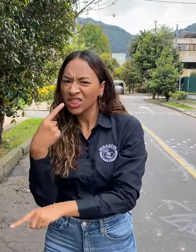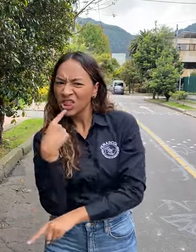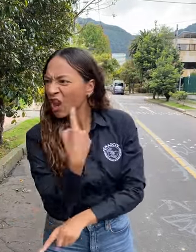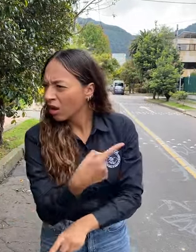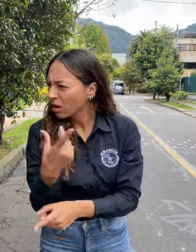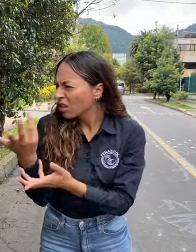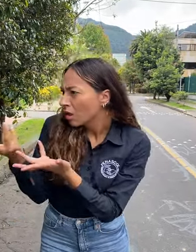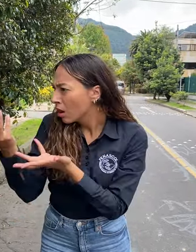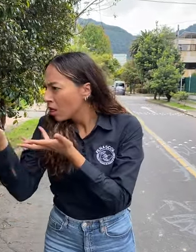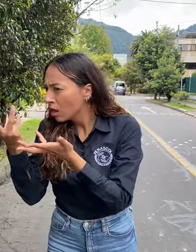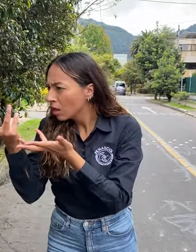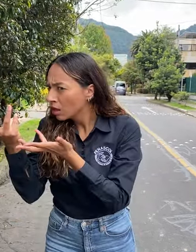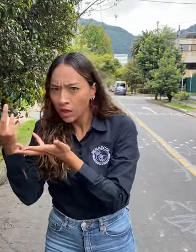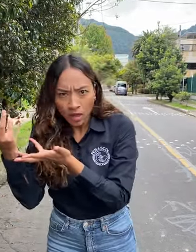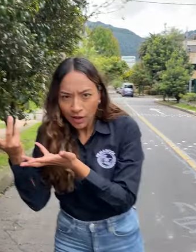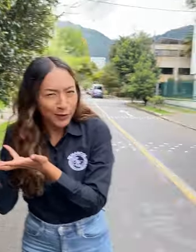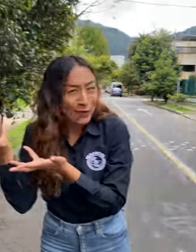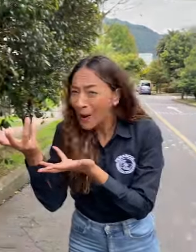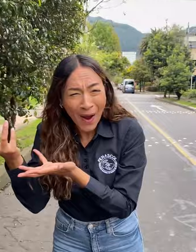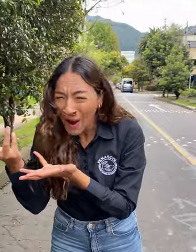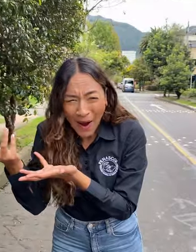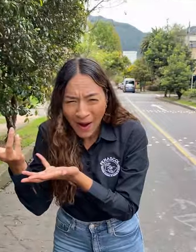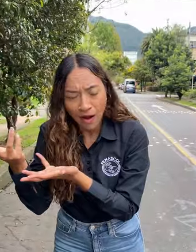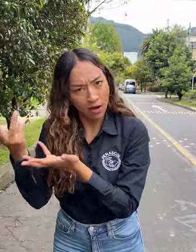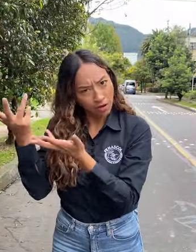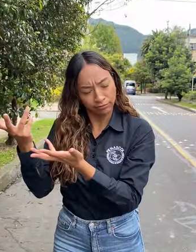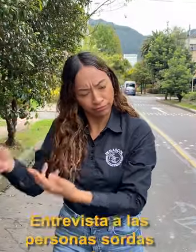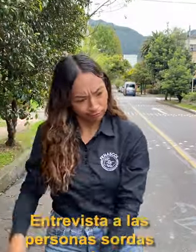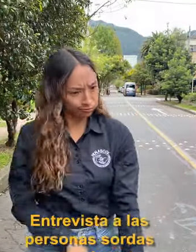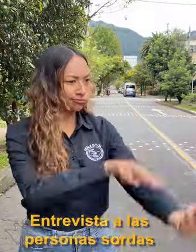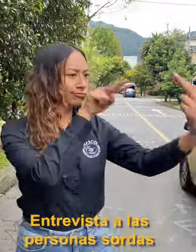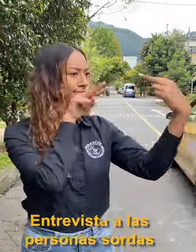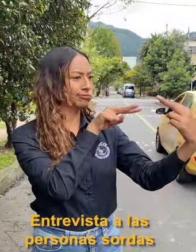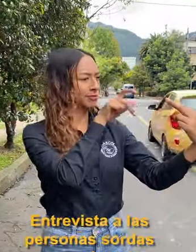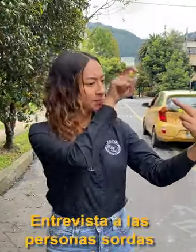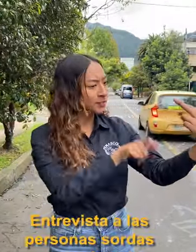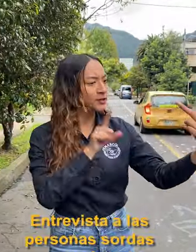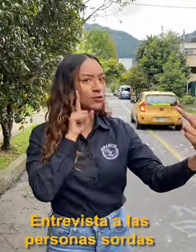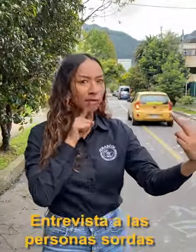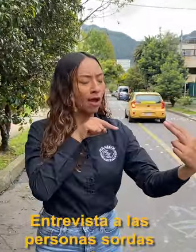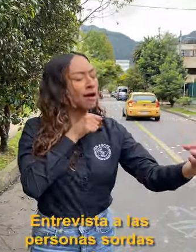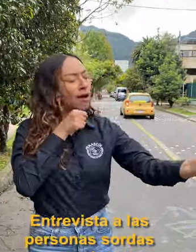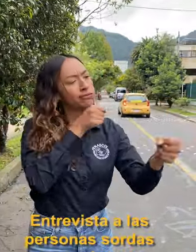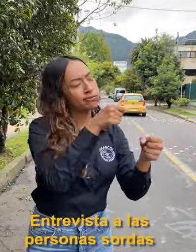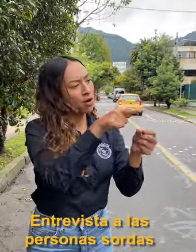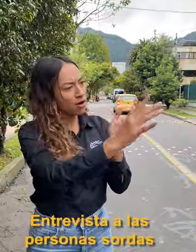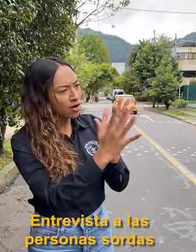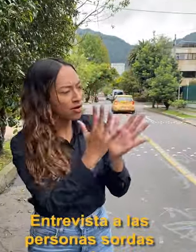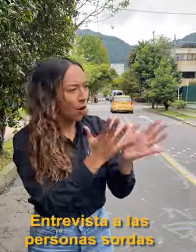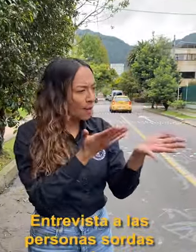intérprete directamente? No. ¿Y si mejor miras directamente a la persona sorda